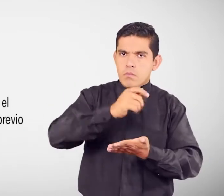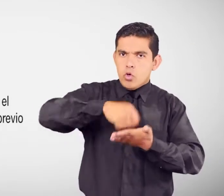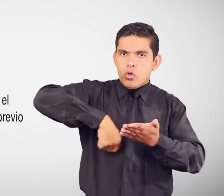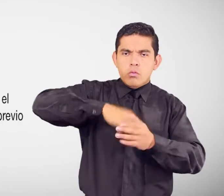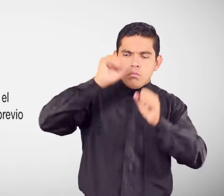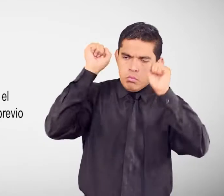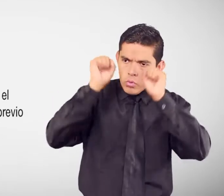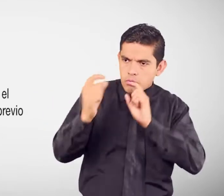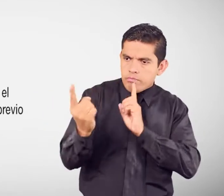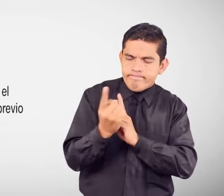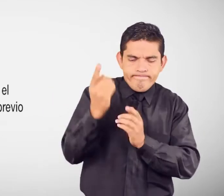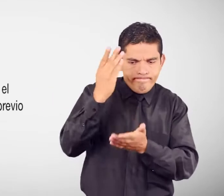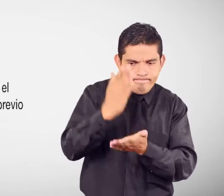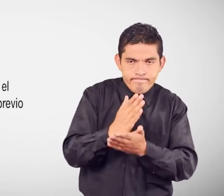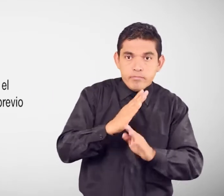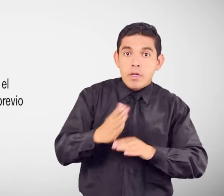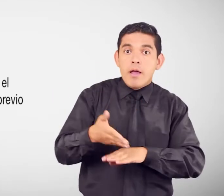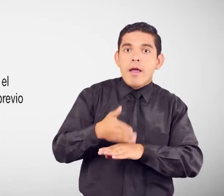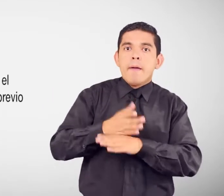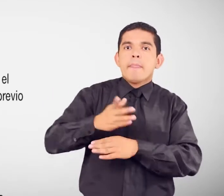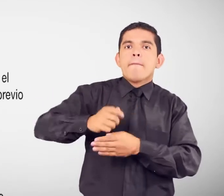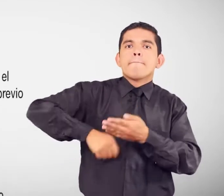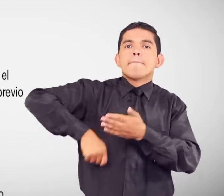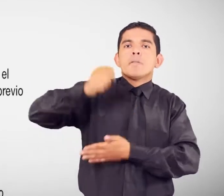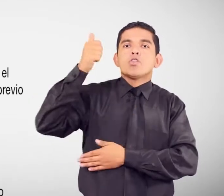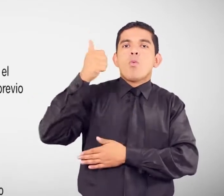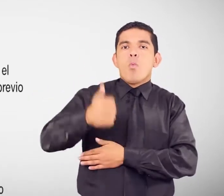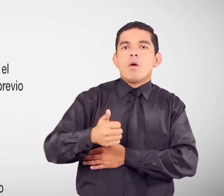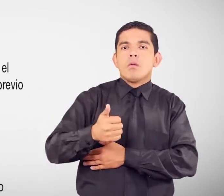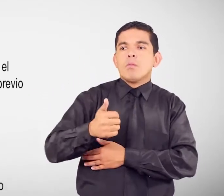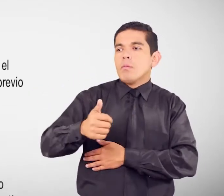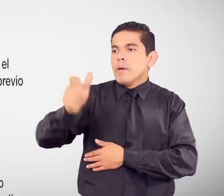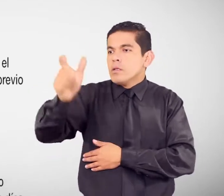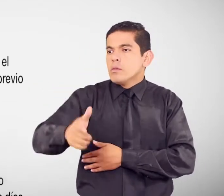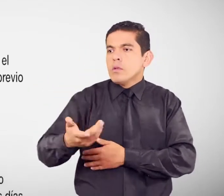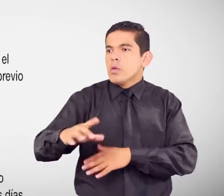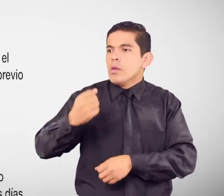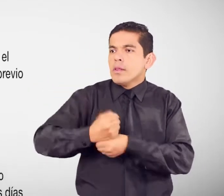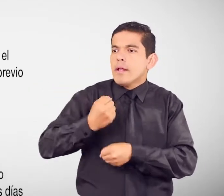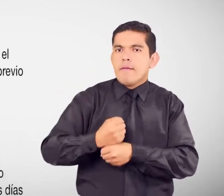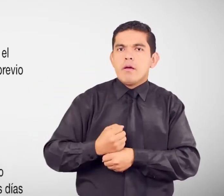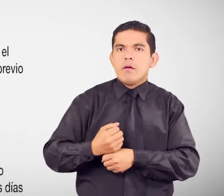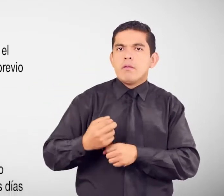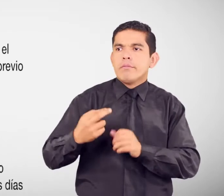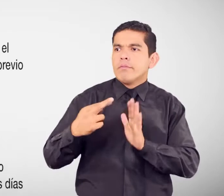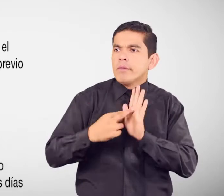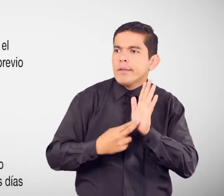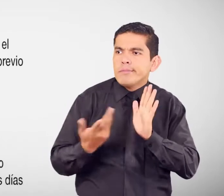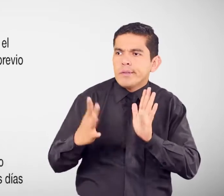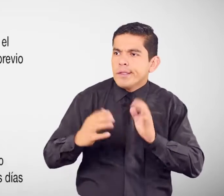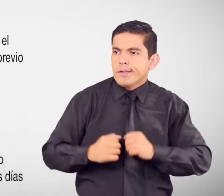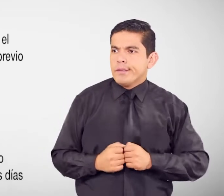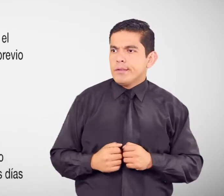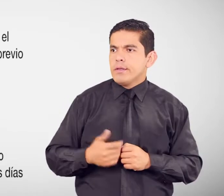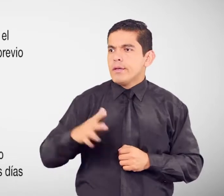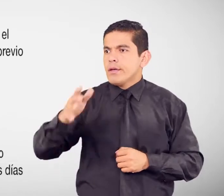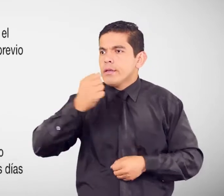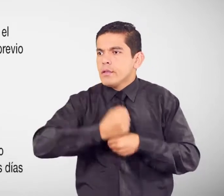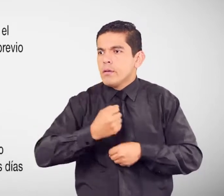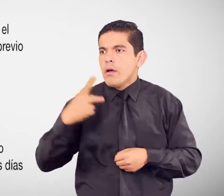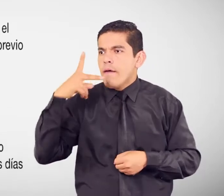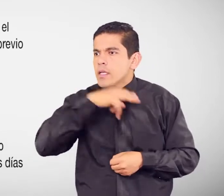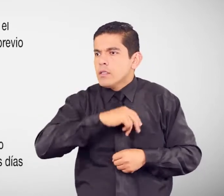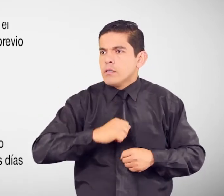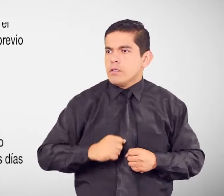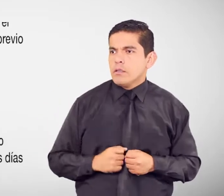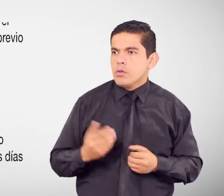trabajador Previo visto bueno Por falta de probidad Faltas reglamentarias Negligencia Falsedad de documentos